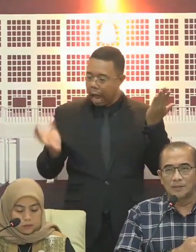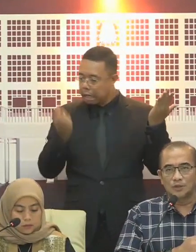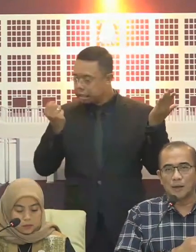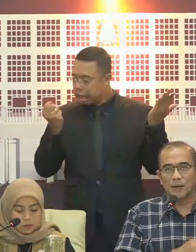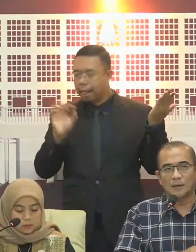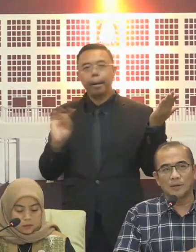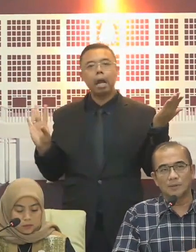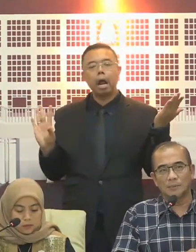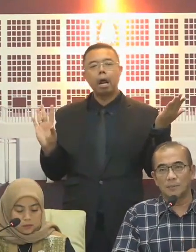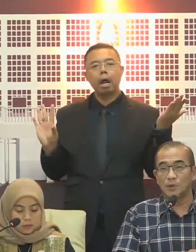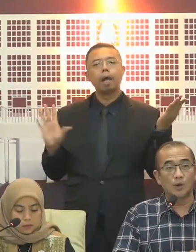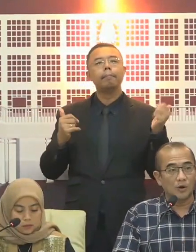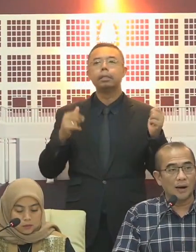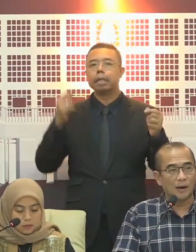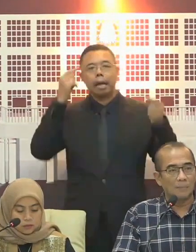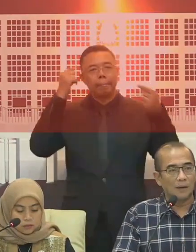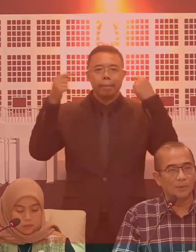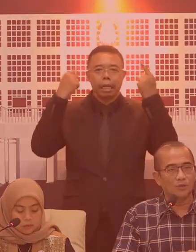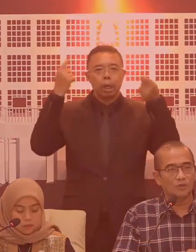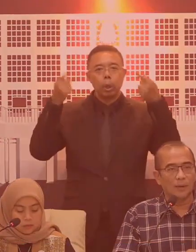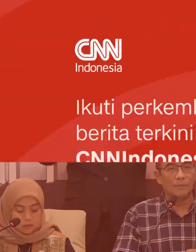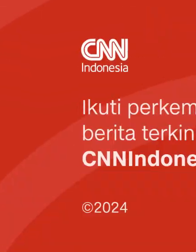sesuai kan kemudian bisa membingungkan orang.